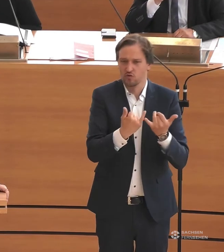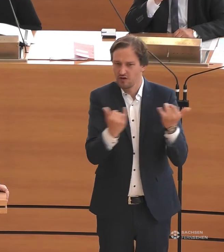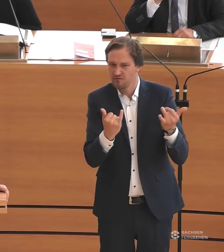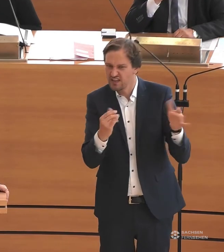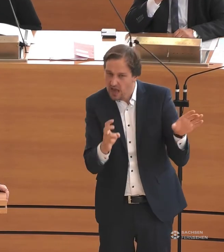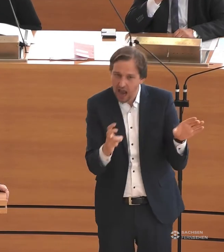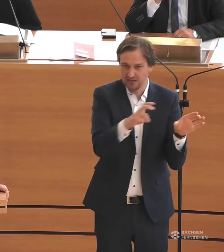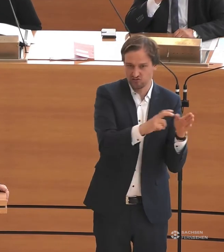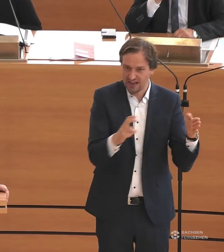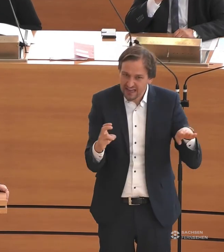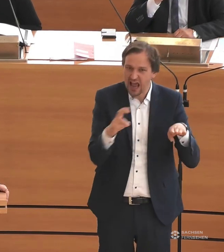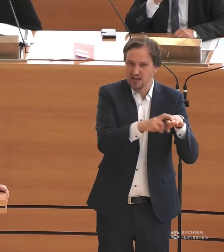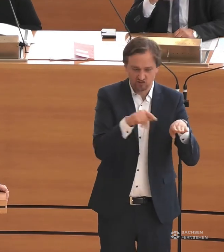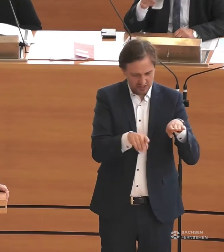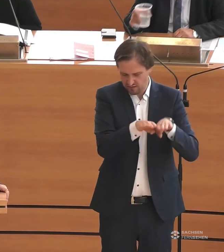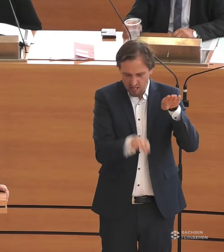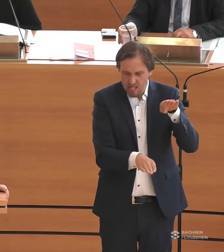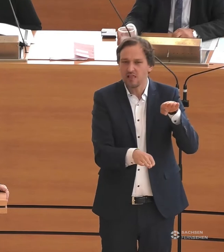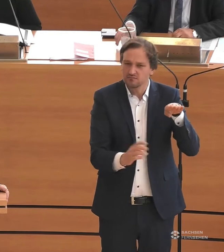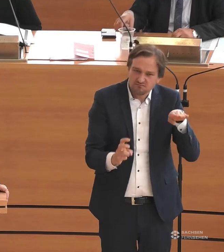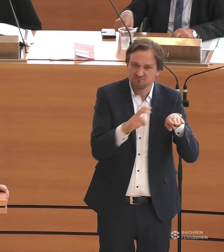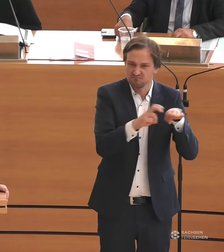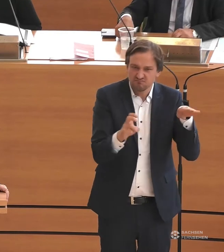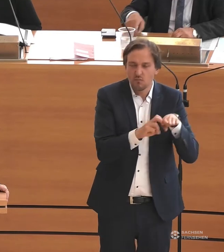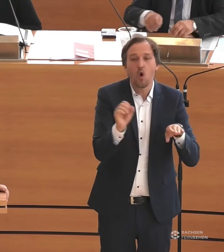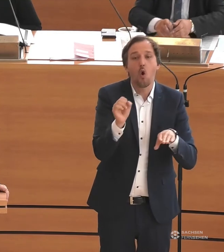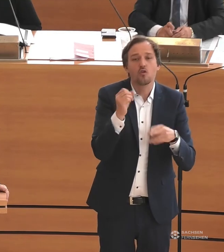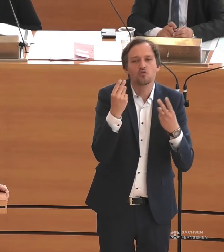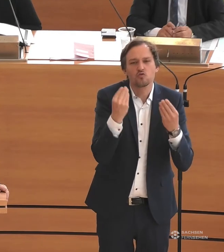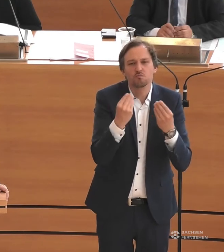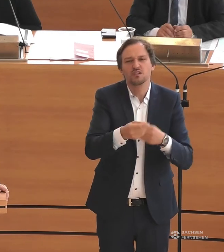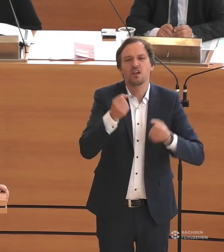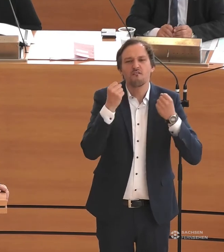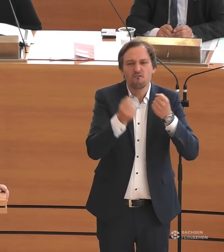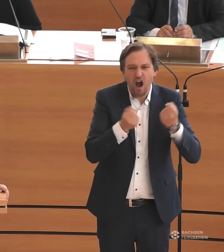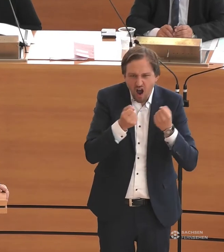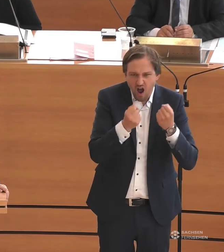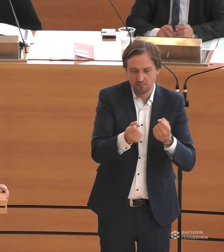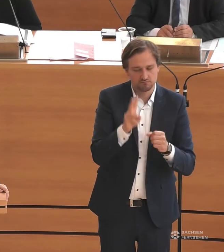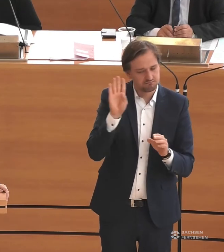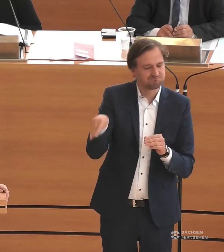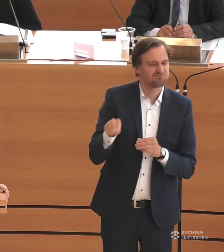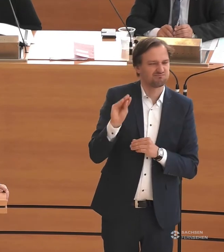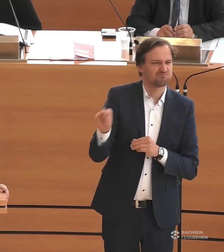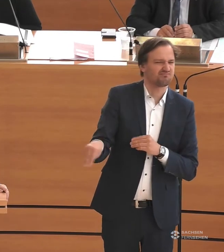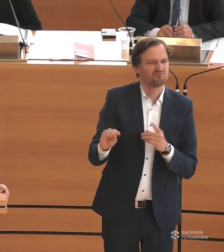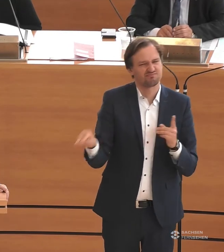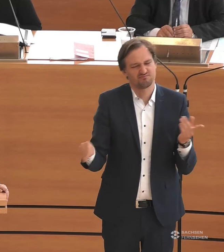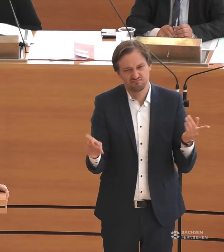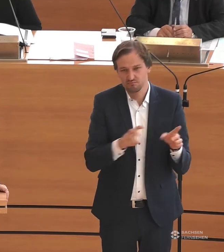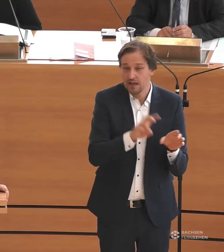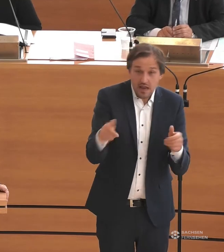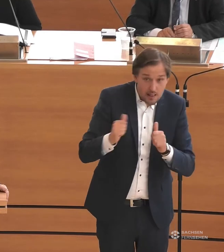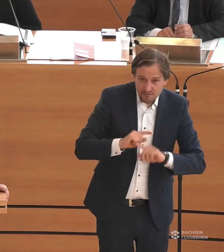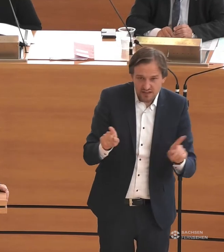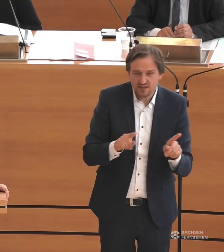Einstiegshaltestelle nicht ebenerdig ist. Oft sieht der Fahrer das Handzeichen nicht, ist genervt und unfreundlich. Auch beim Aussteigen ist es oft so,